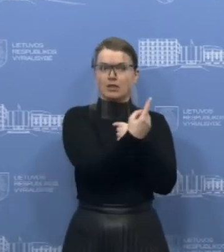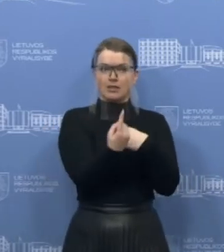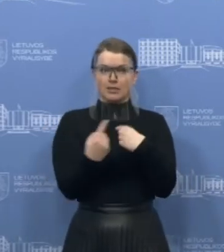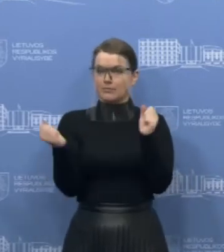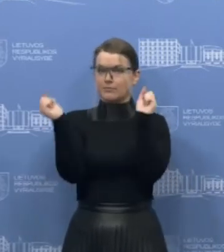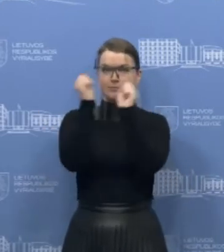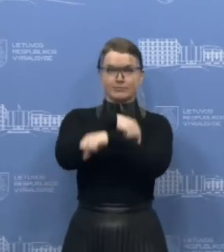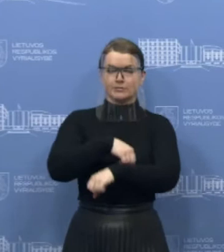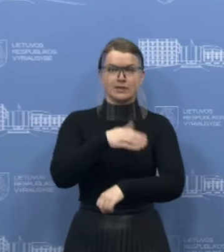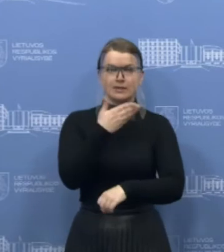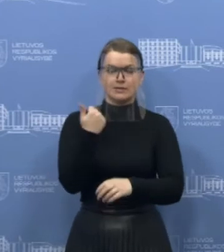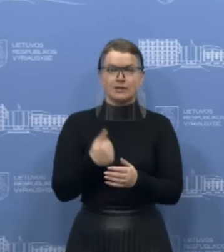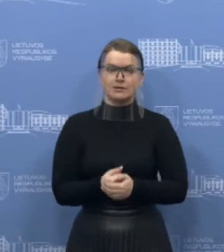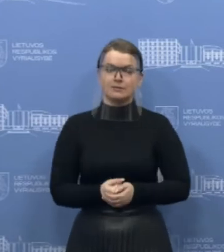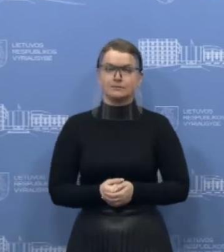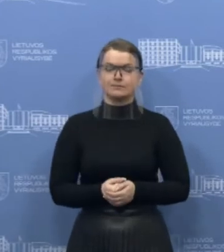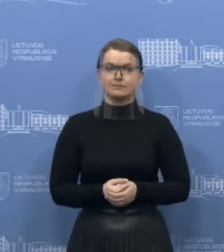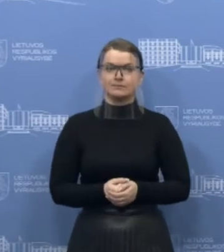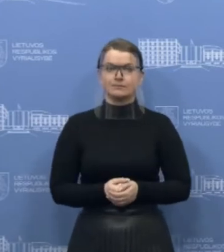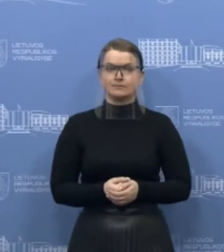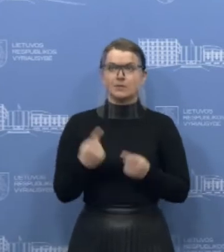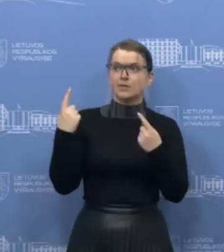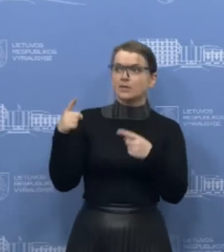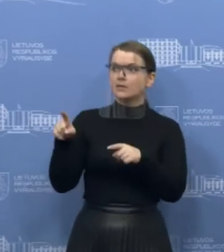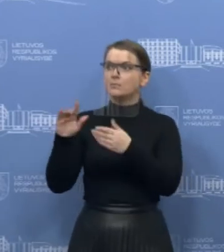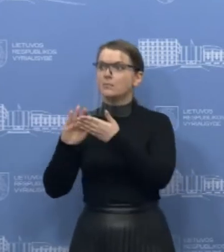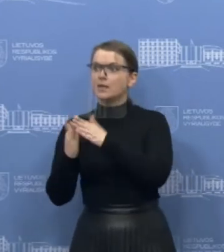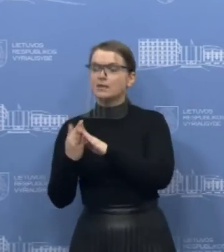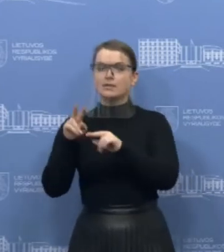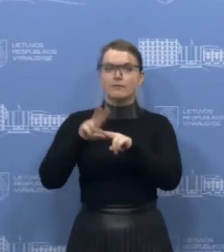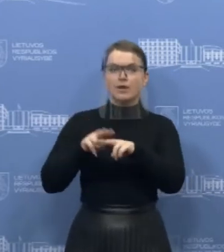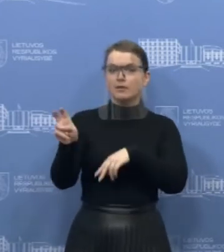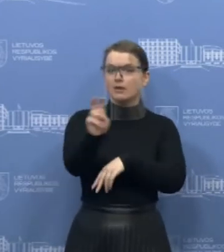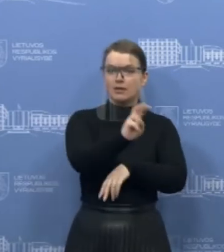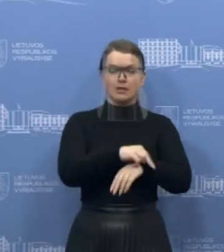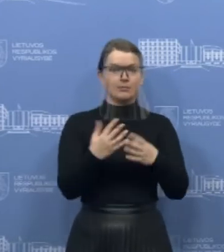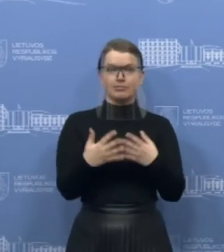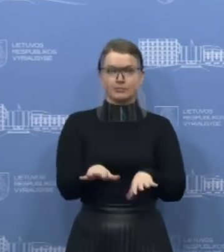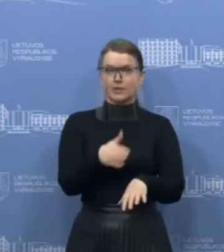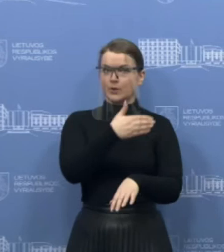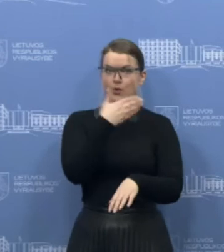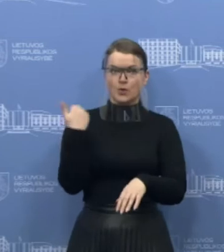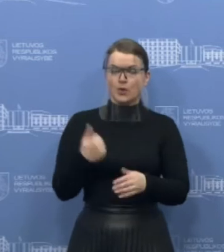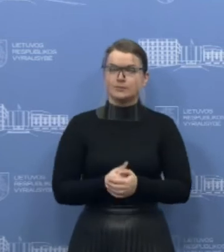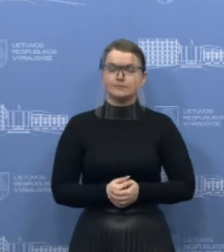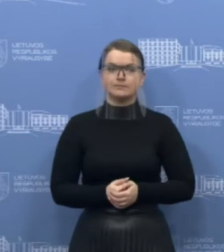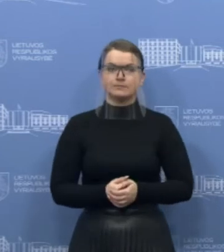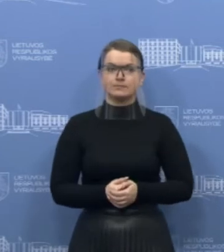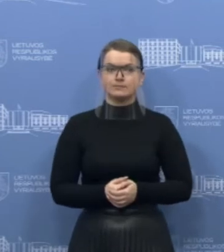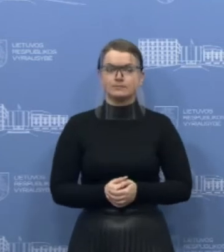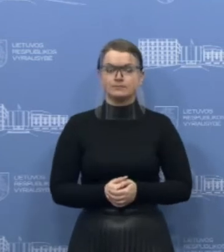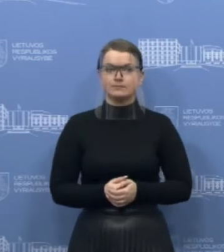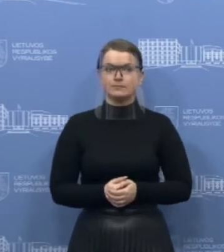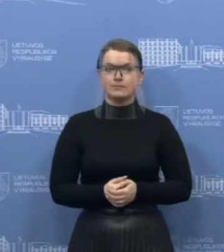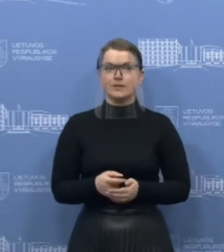atveju po miestą, arba po kitas vietovės. Ir tokiu būdu mes galėtume tvirtinti, kad jie